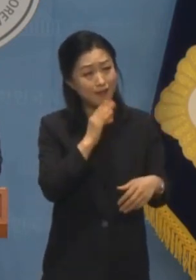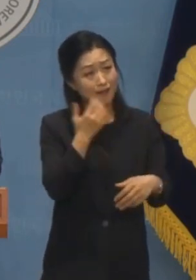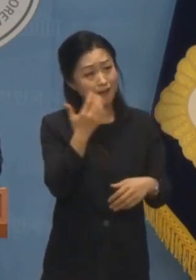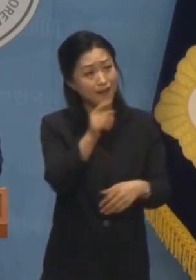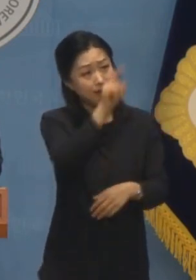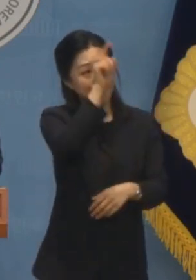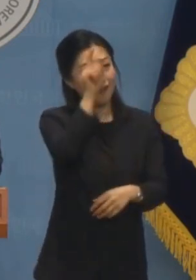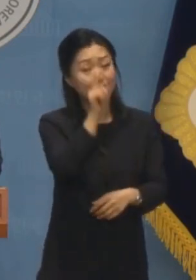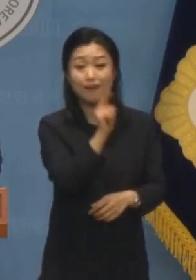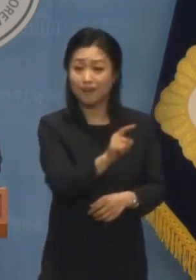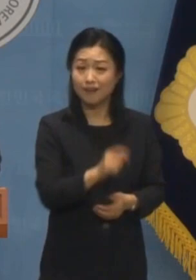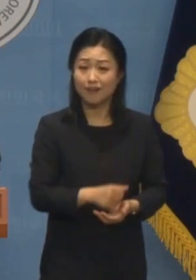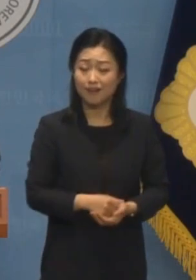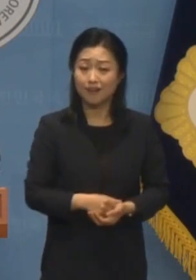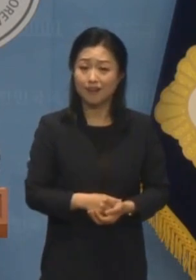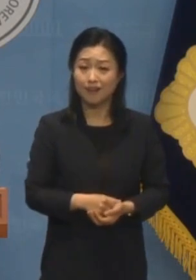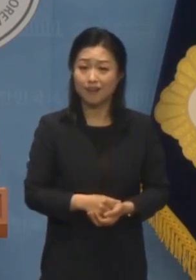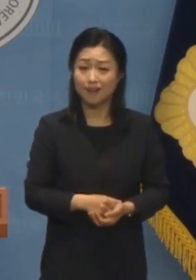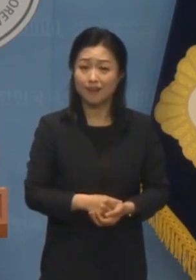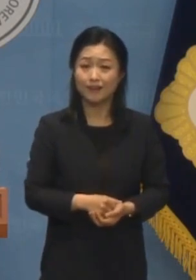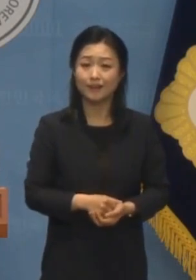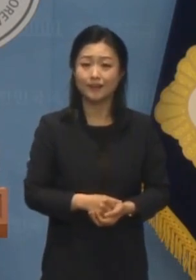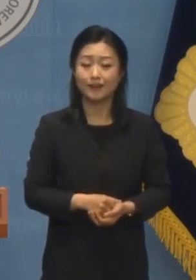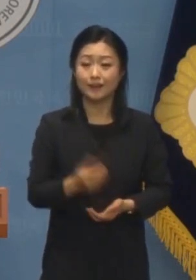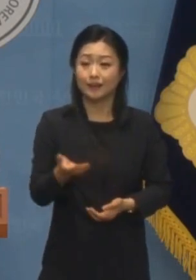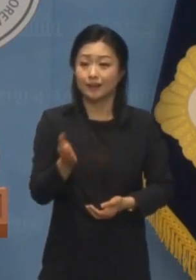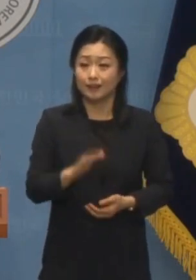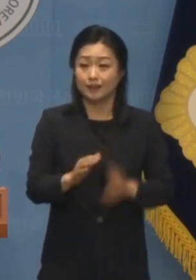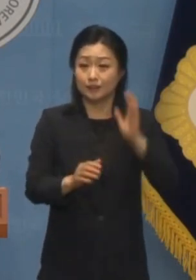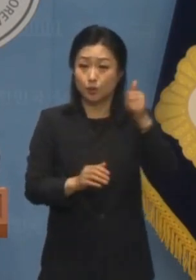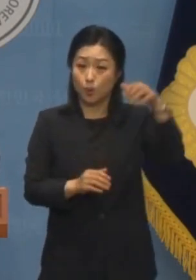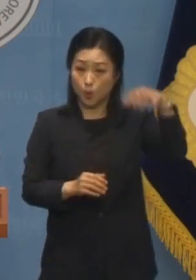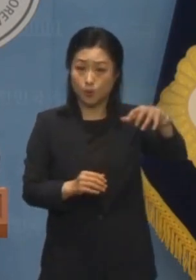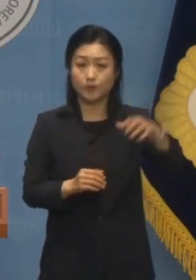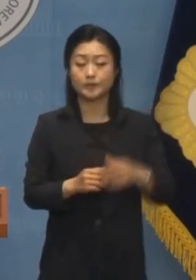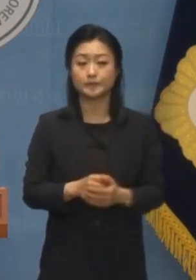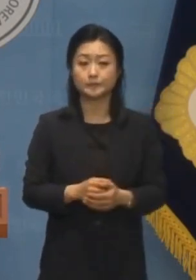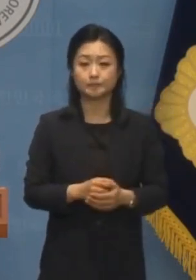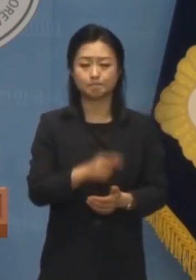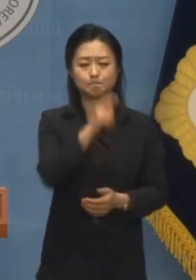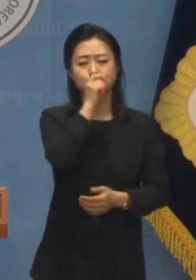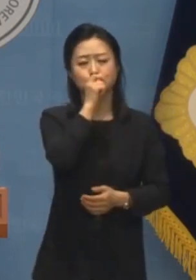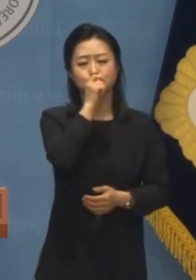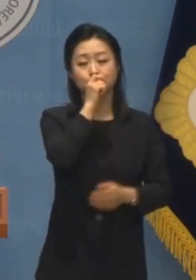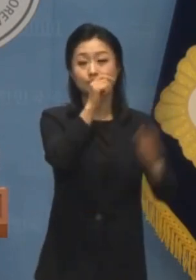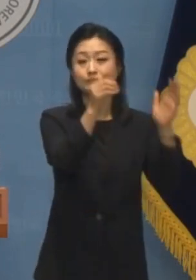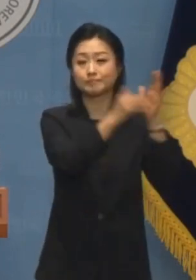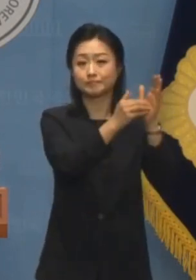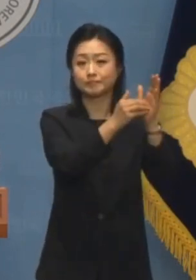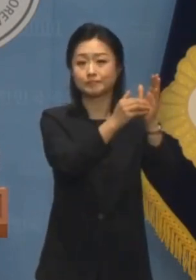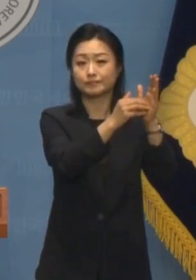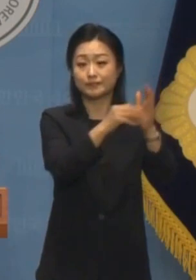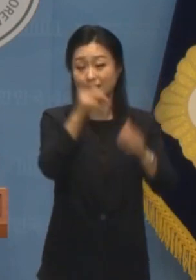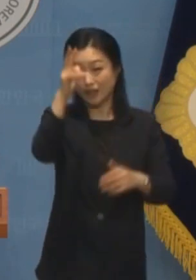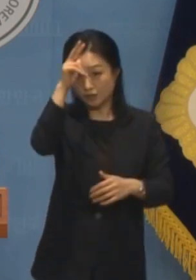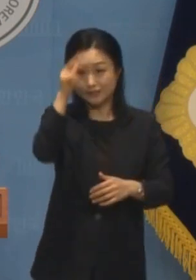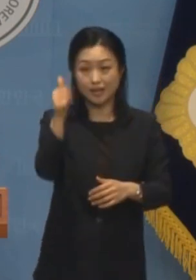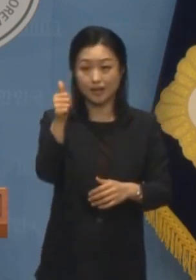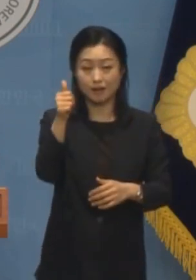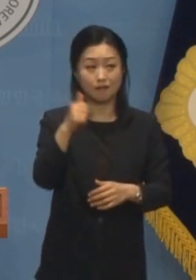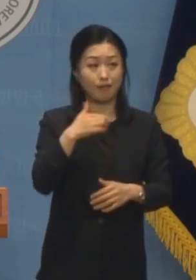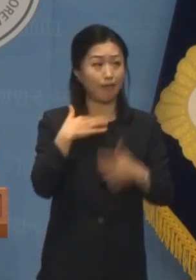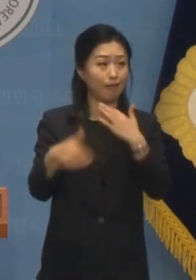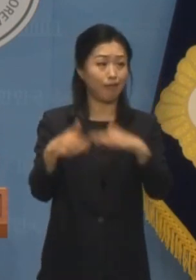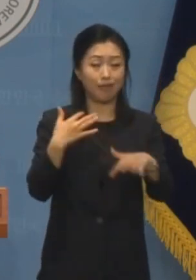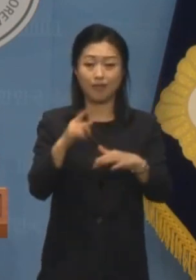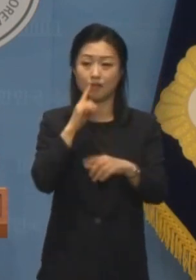더해주고 있습니다 그런데도 대통령실은 침묵으로 일관하고 경찰은 부인하기